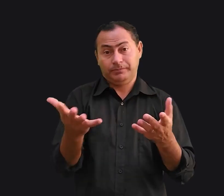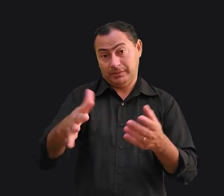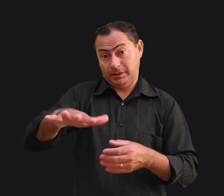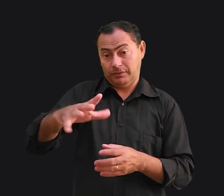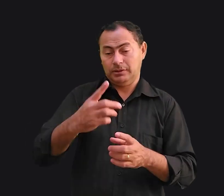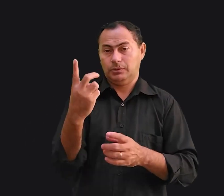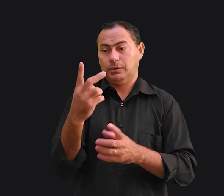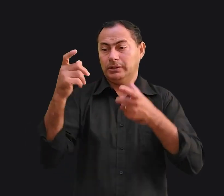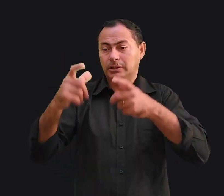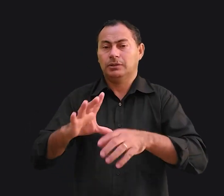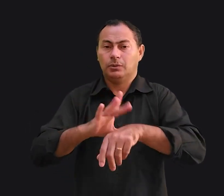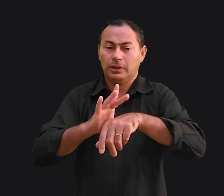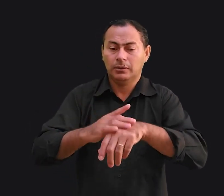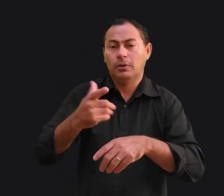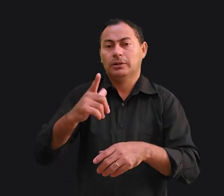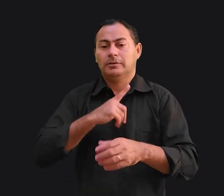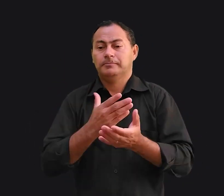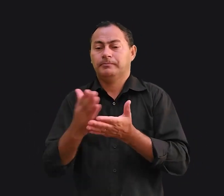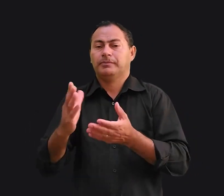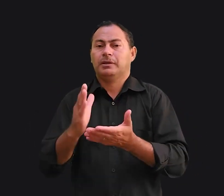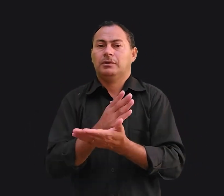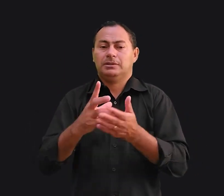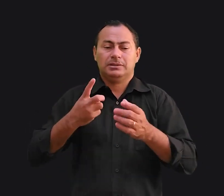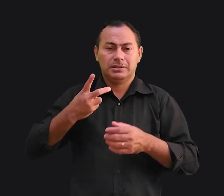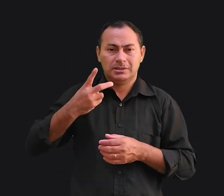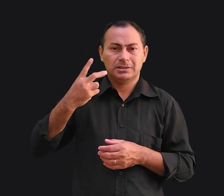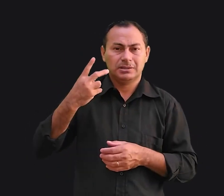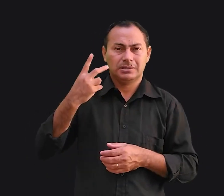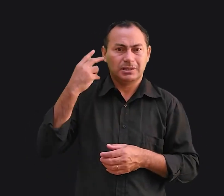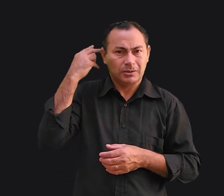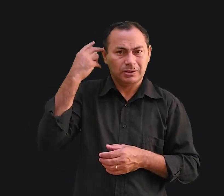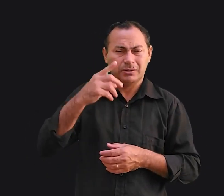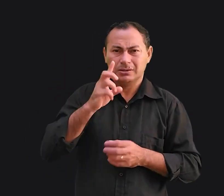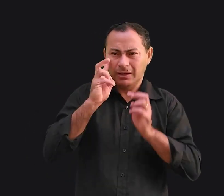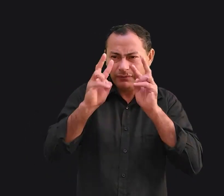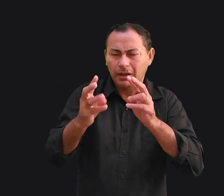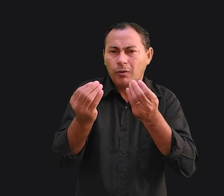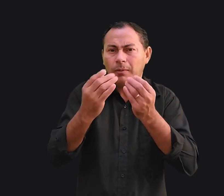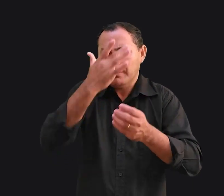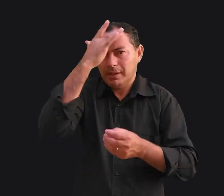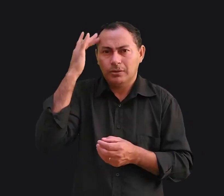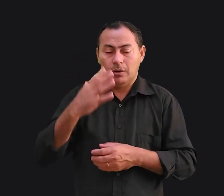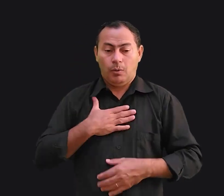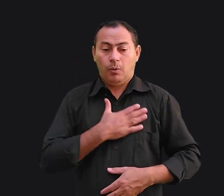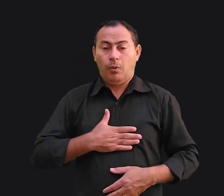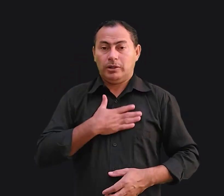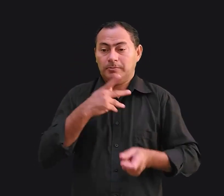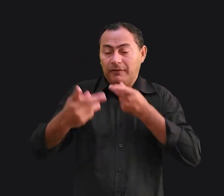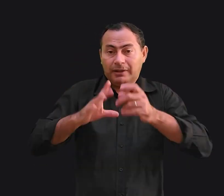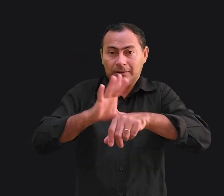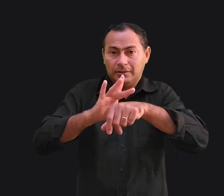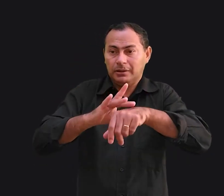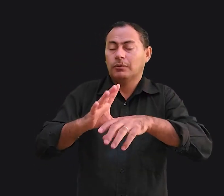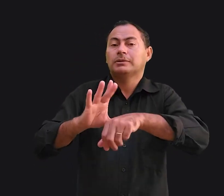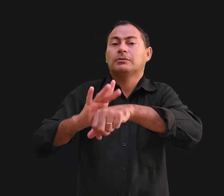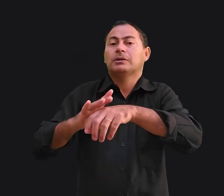Talvez um dos dois esteja doente ou tenha passado por uma cirurgia. Você já reparou como as pessoas gostam de falar de doença quando estão doentes?